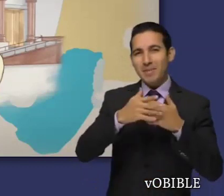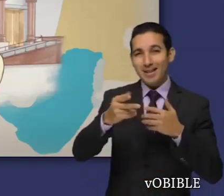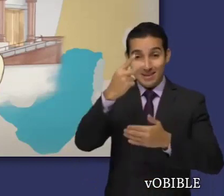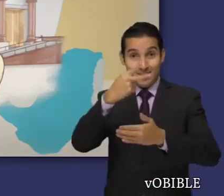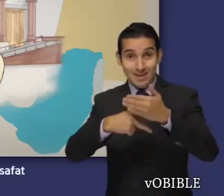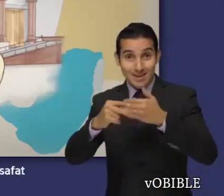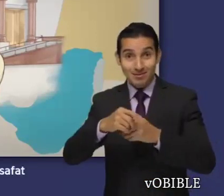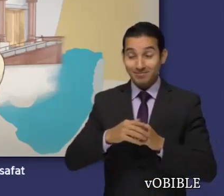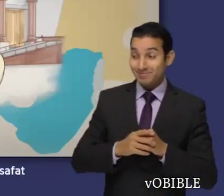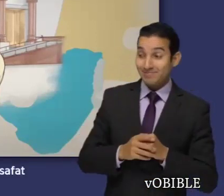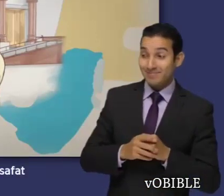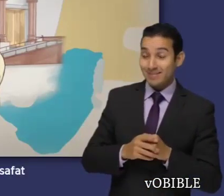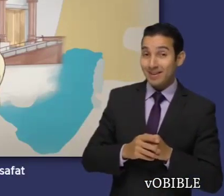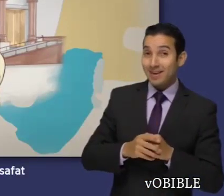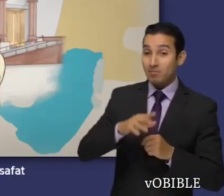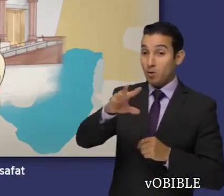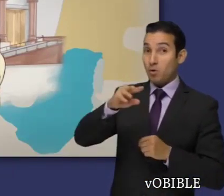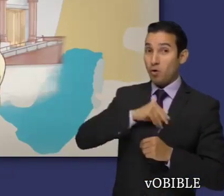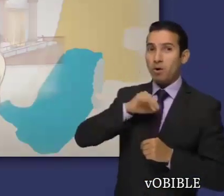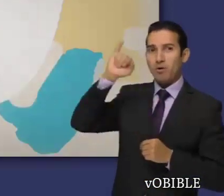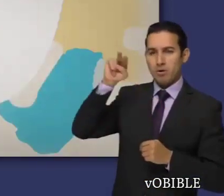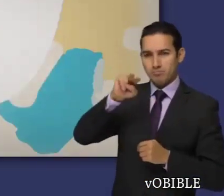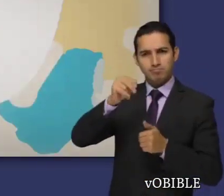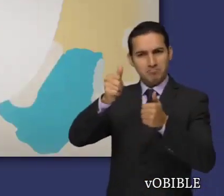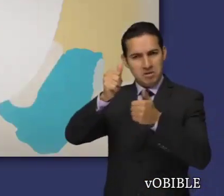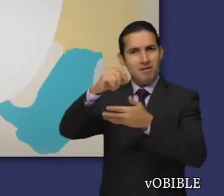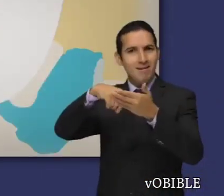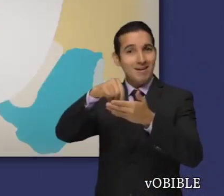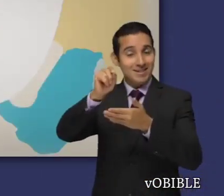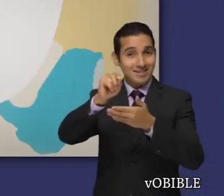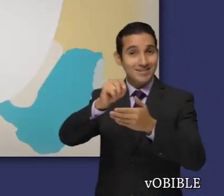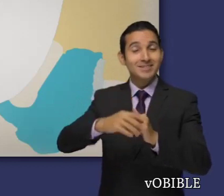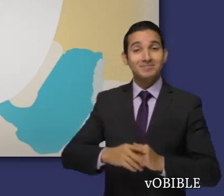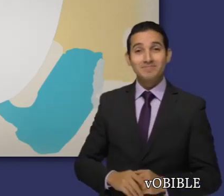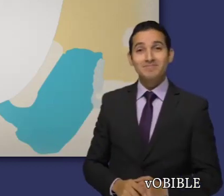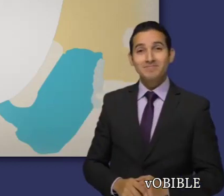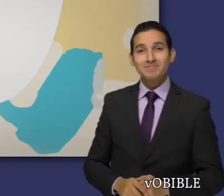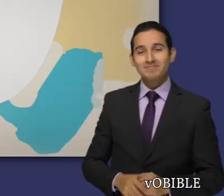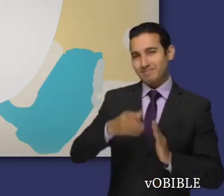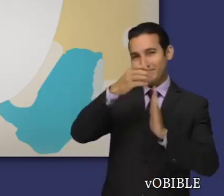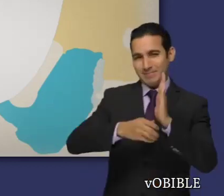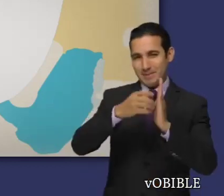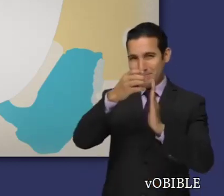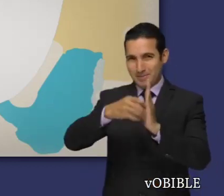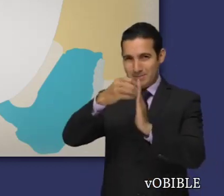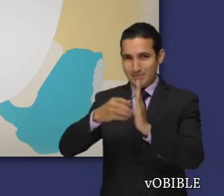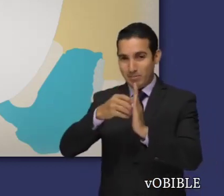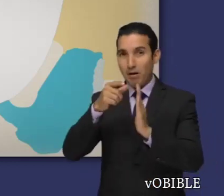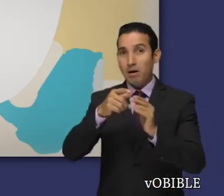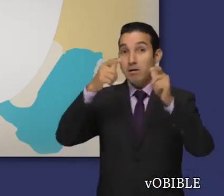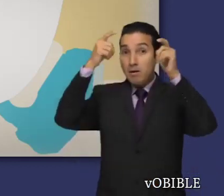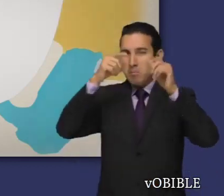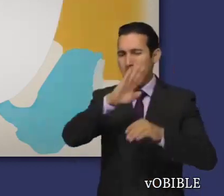de él, reina su hijo Jeosafat, que imita su buen ejemplo. El siguiente capítulo habla de varios reyes malos del